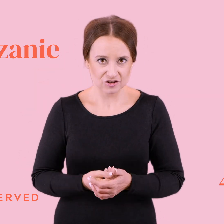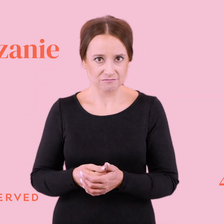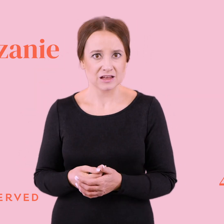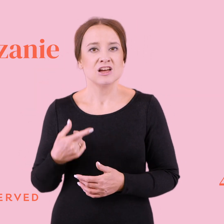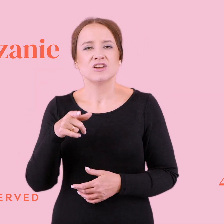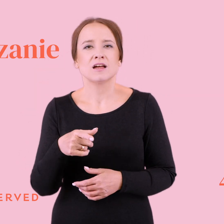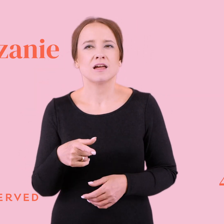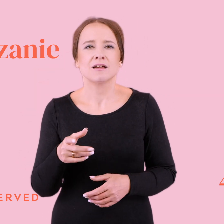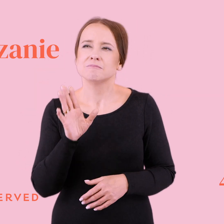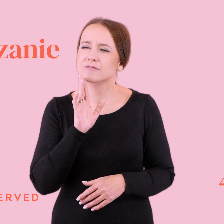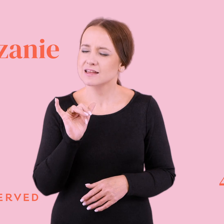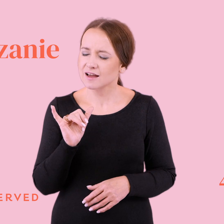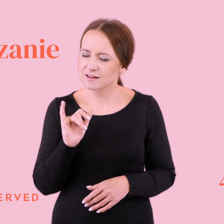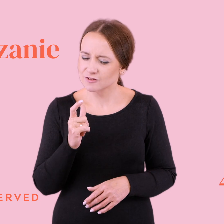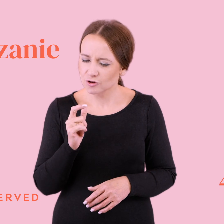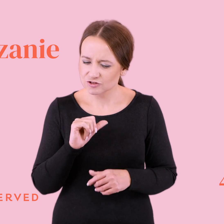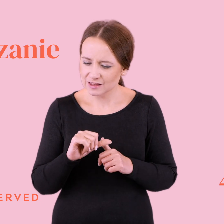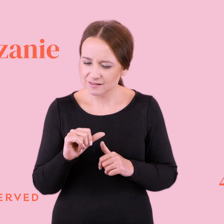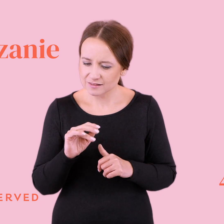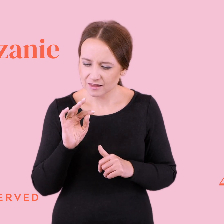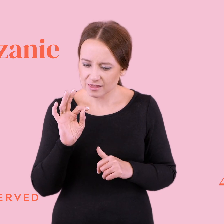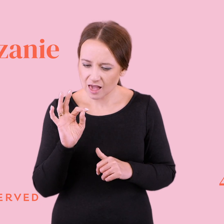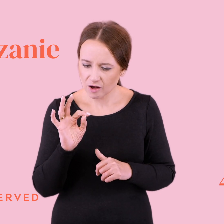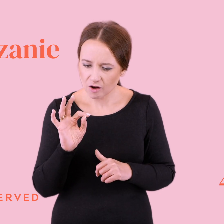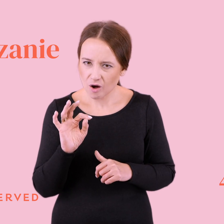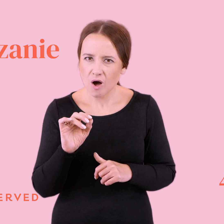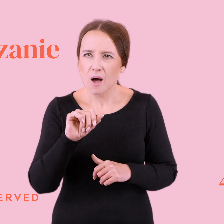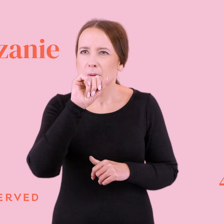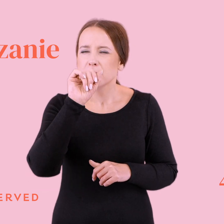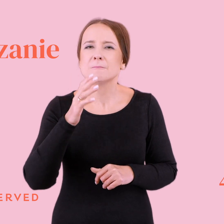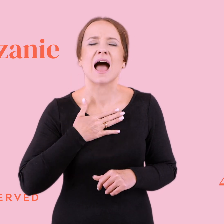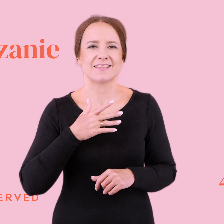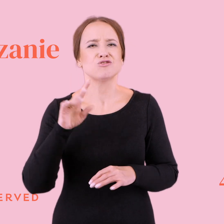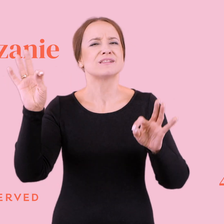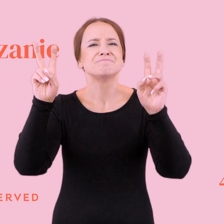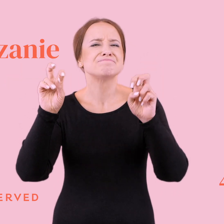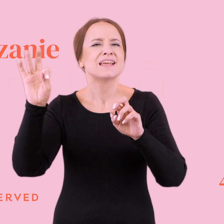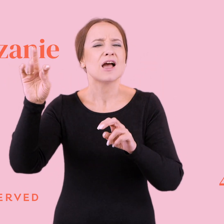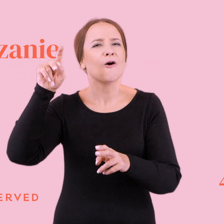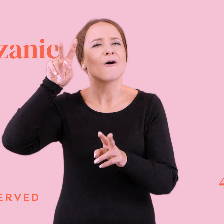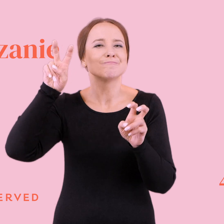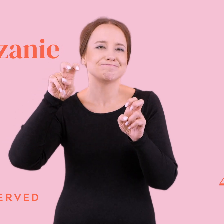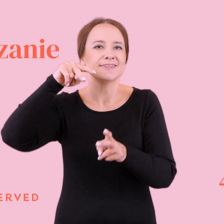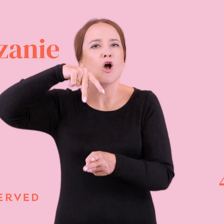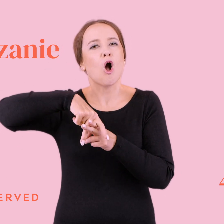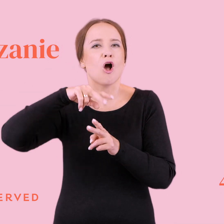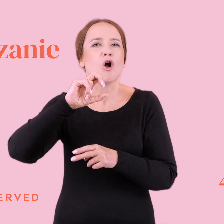jego, jak to się mówi, że coś jest jego pasją, że to jest jego konik, że systemy nagłośnieniowe to jest jego konik. No i